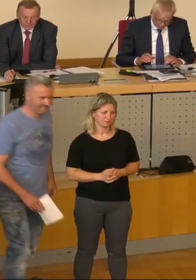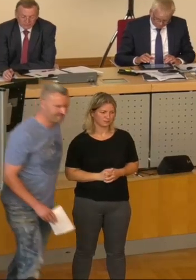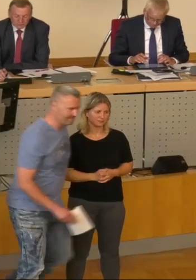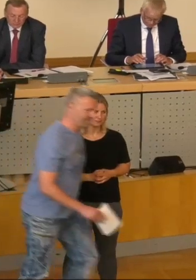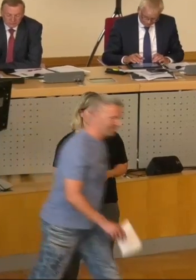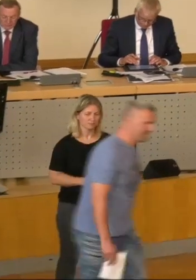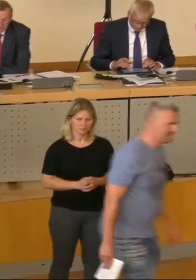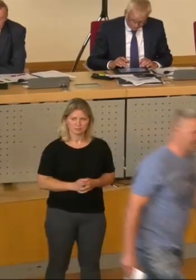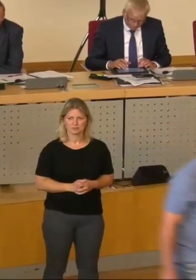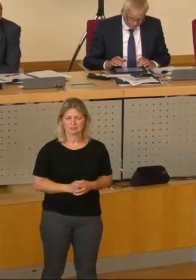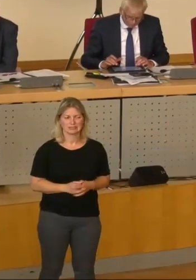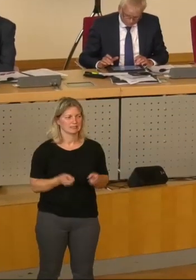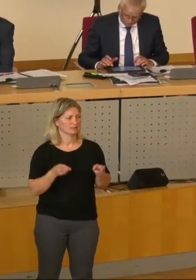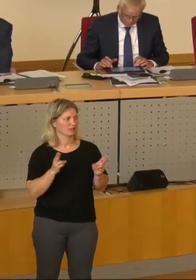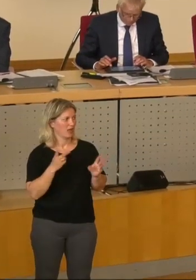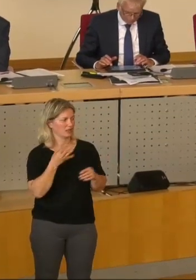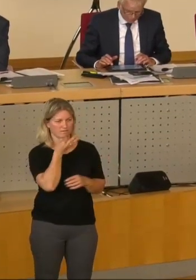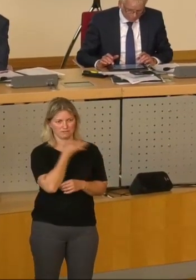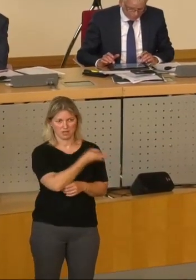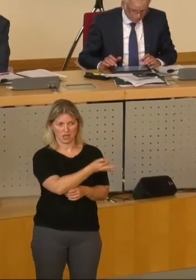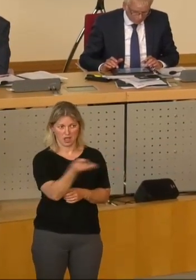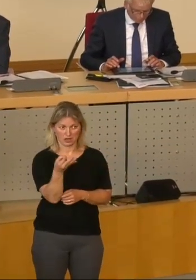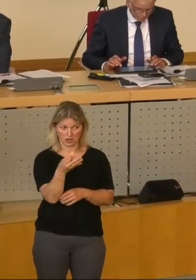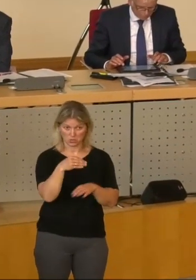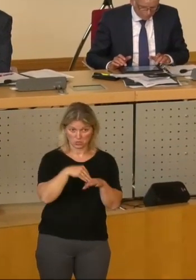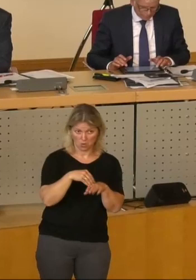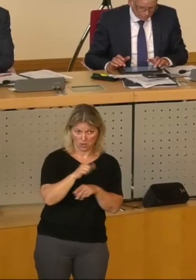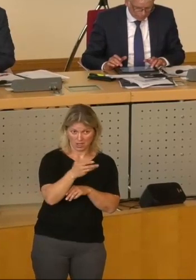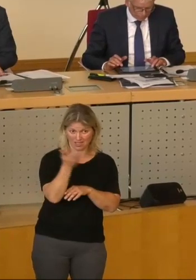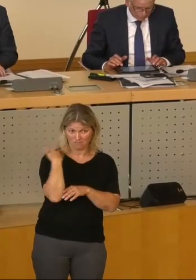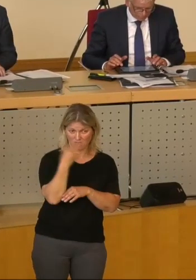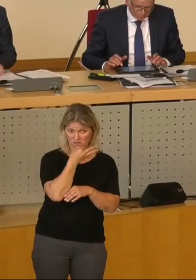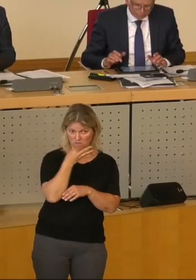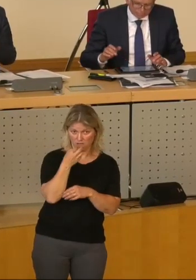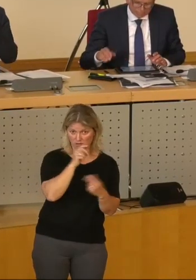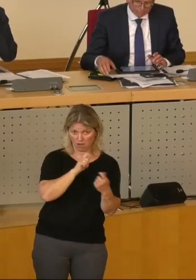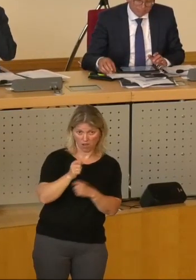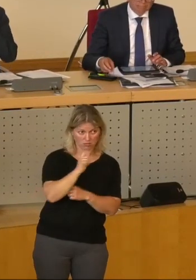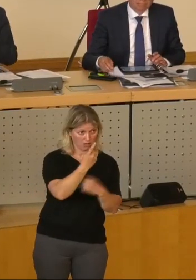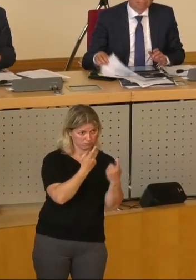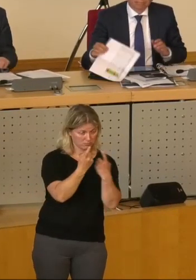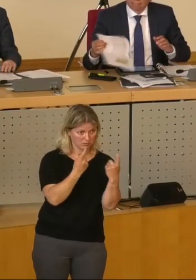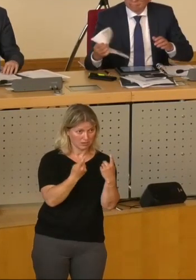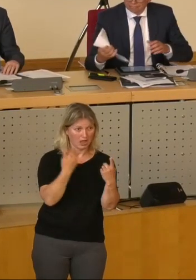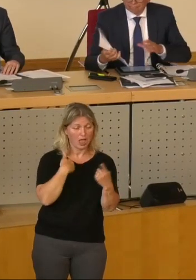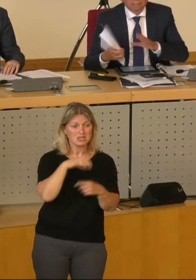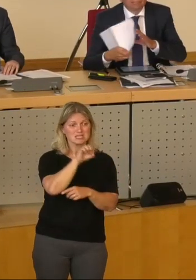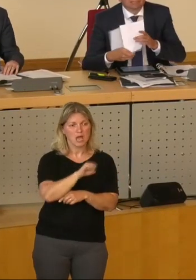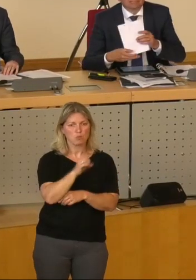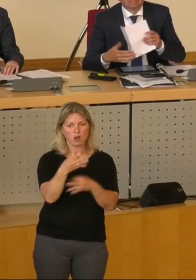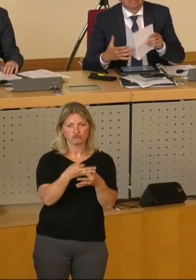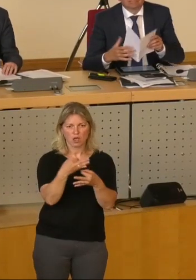So, ich frage mal sicherheitshalber nach, ob vielleicht doch noch eingetroffen sind. Herr Samuel Schneider